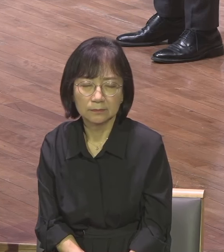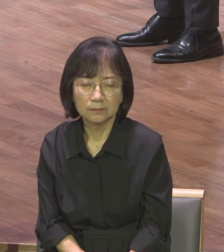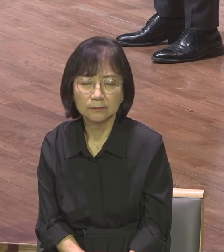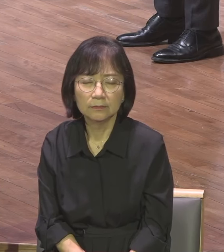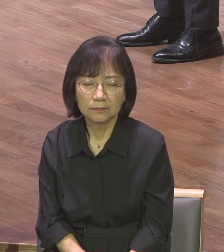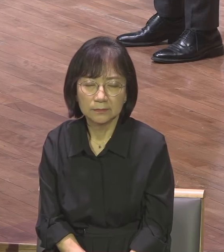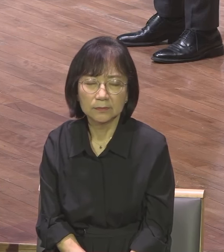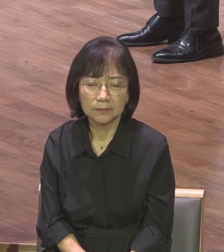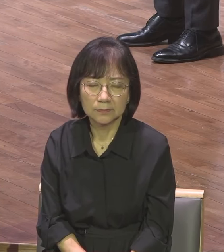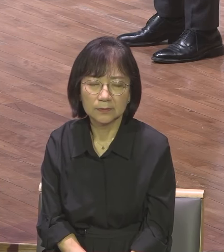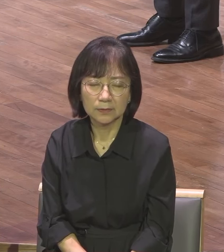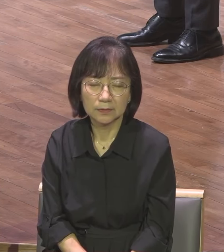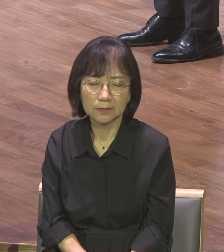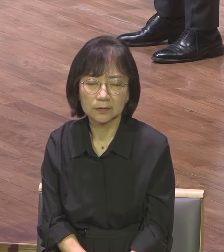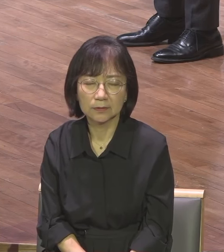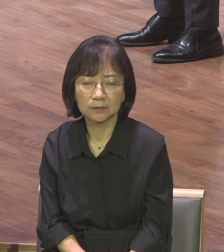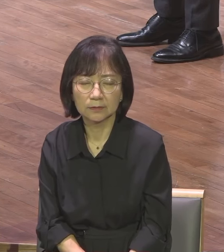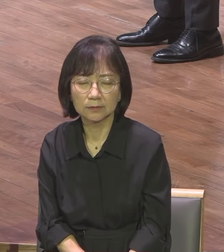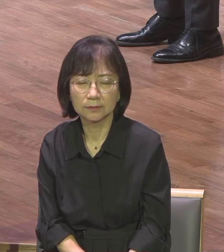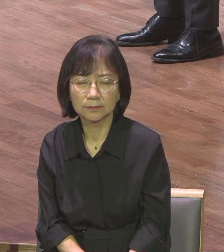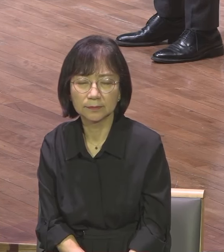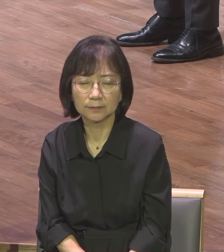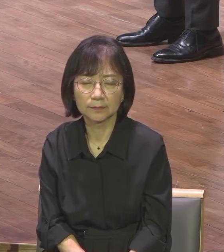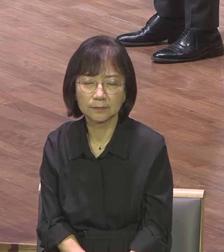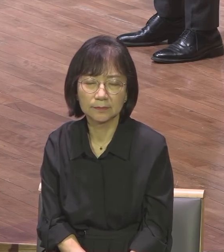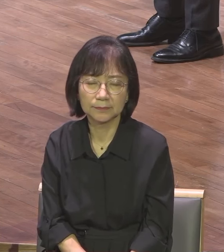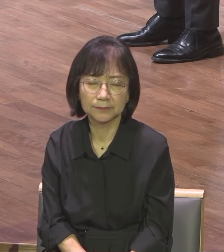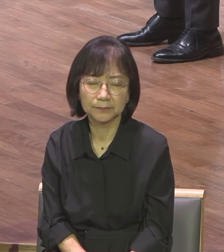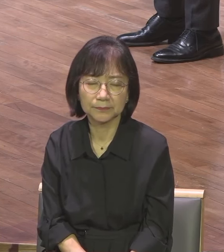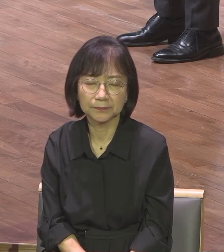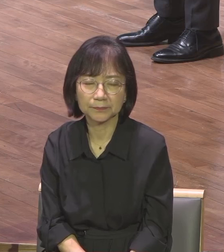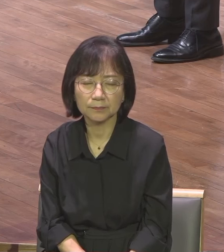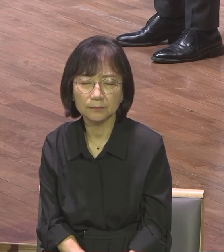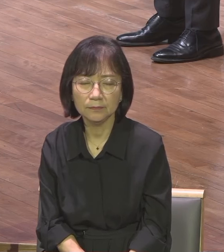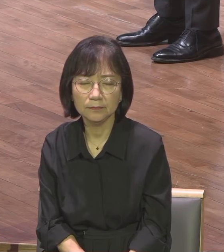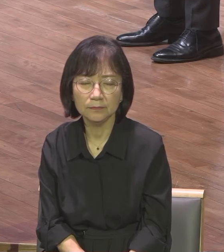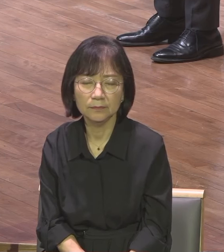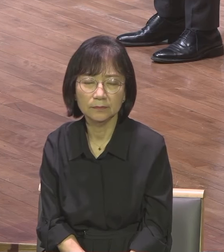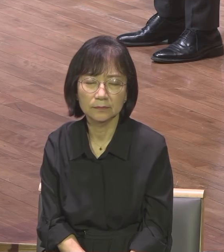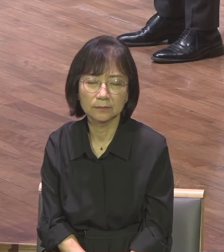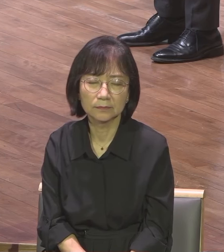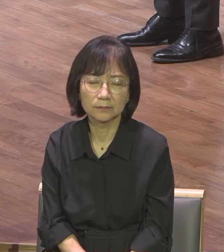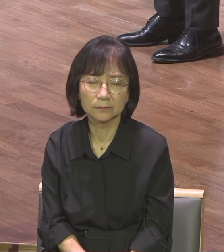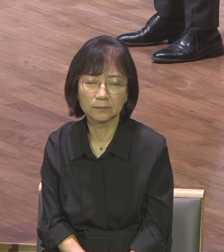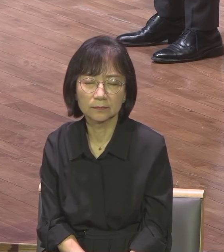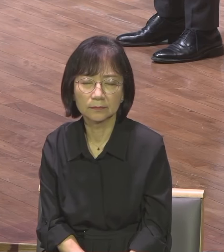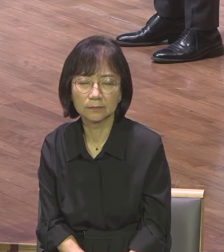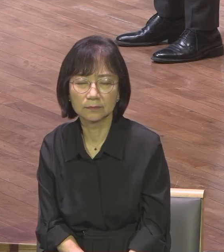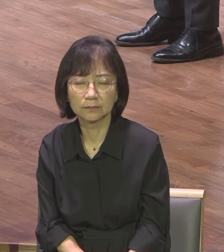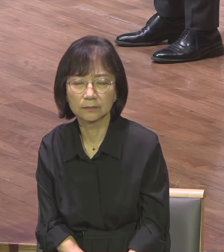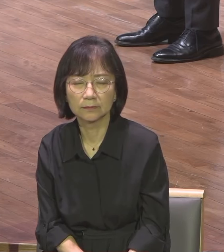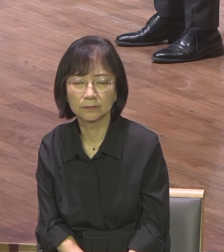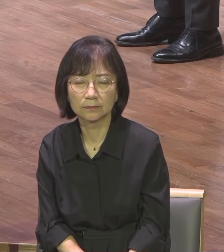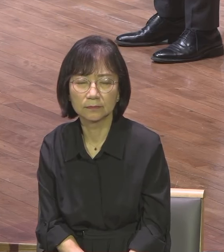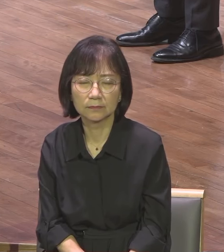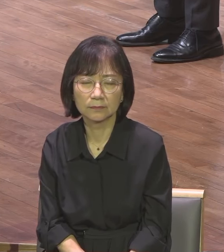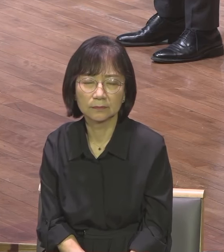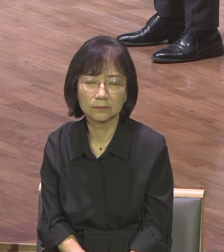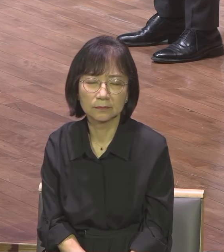어그러지고 미끄러진 우리의 신앙을 다시 한번 회개합니다 전도가 생명이고 전도가 하나님의 소원인데 왜 이렇게